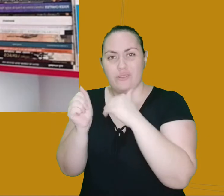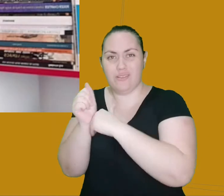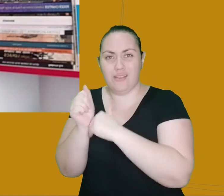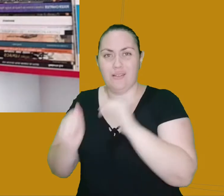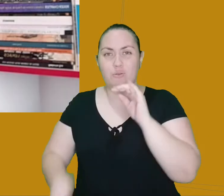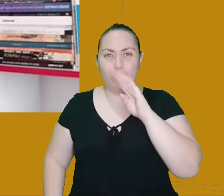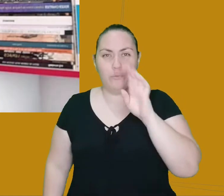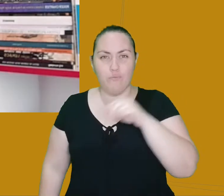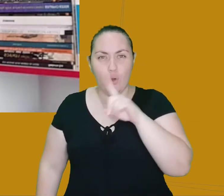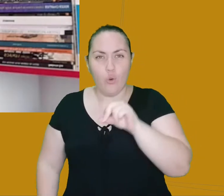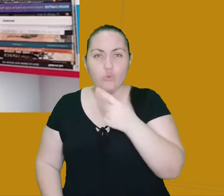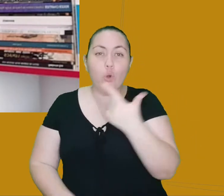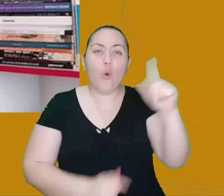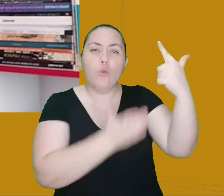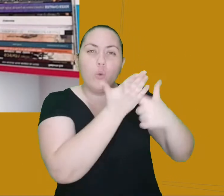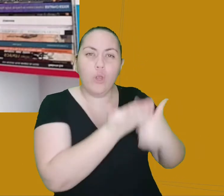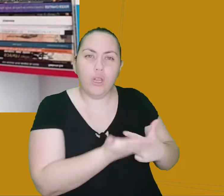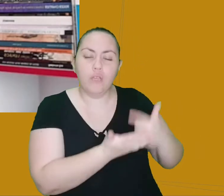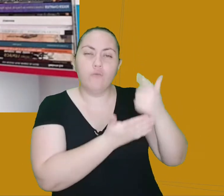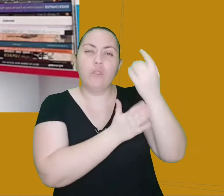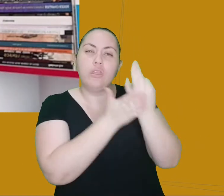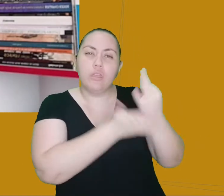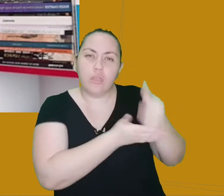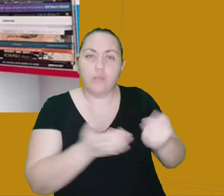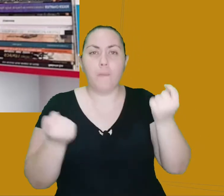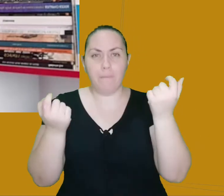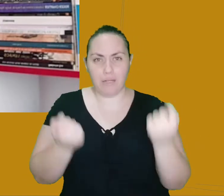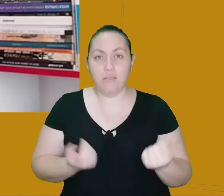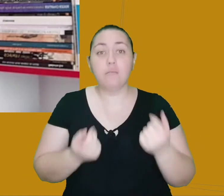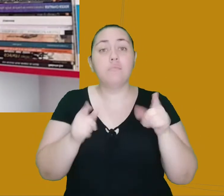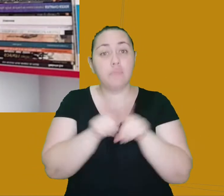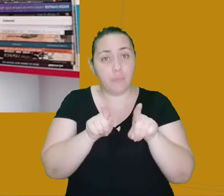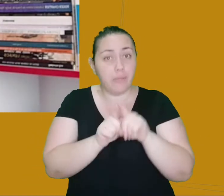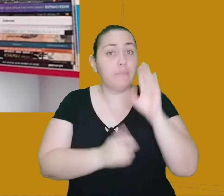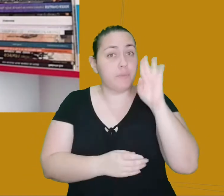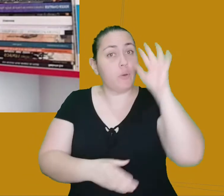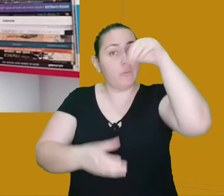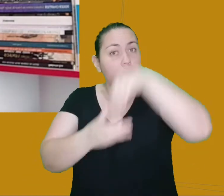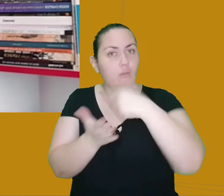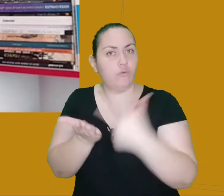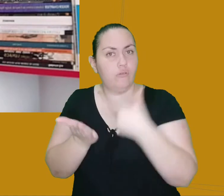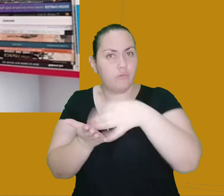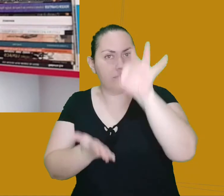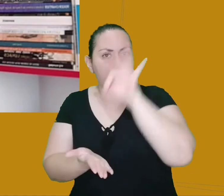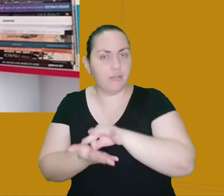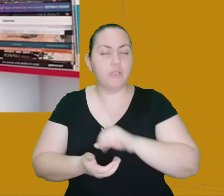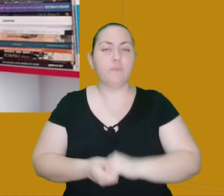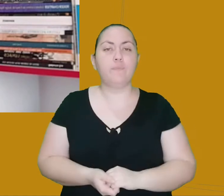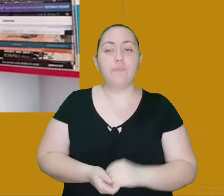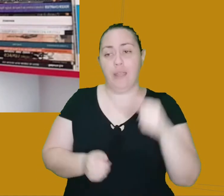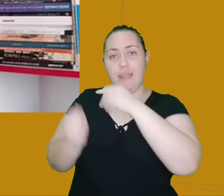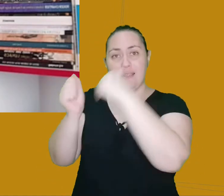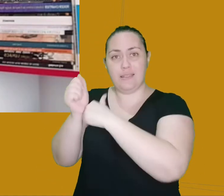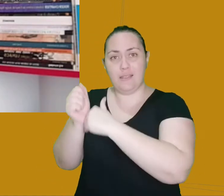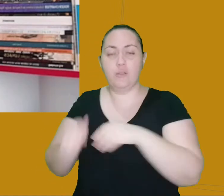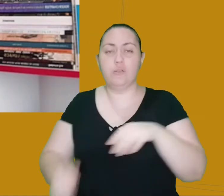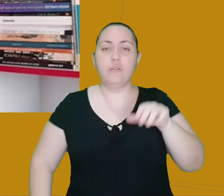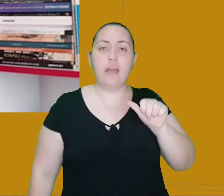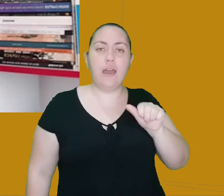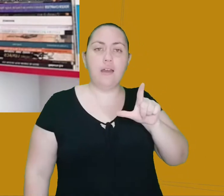conto Segredo do Bonzo, principalmente com os outros contos dentro do Papéis Avulsos. Tanto o Segredo do Bonzo quanto o Alienista, por exemplo, que é o primeiro